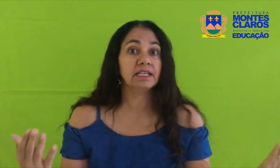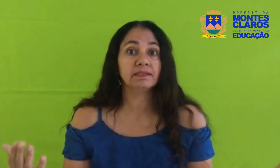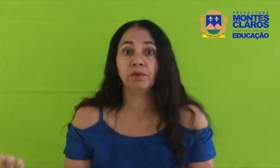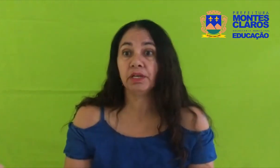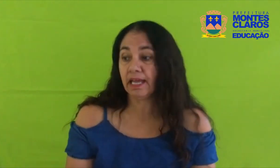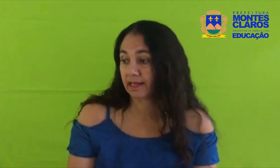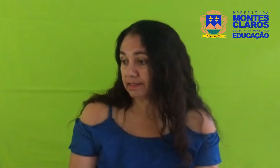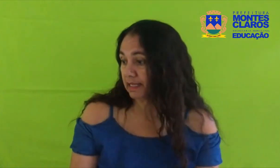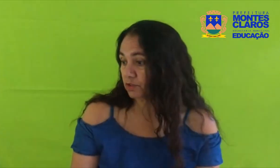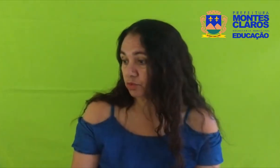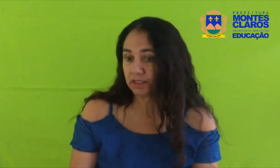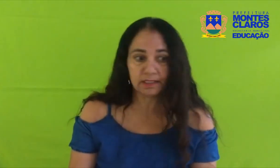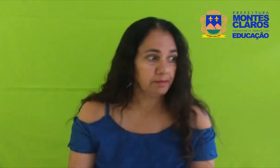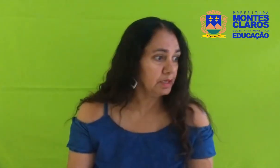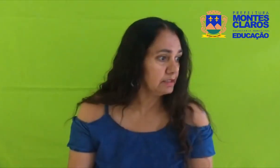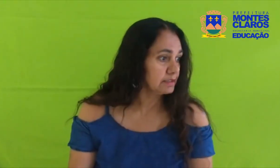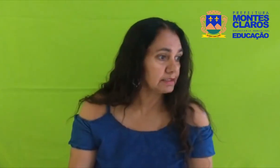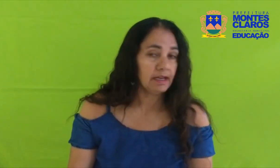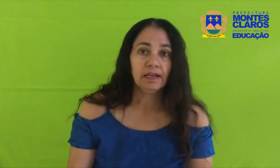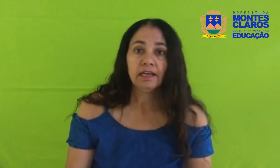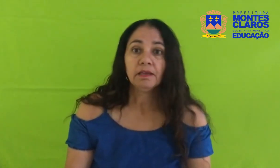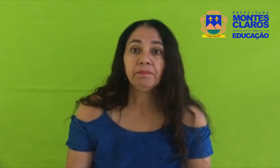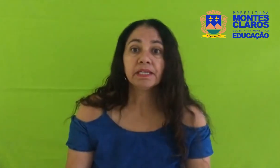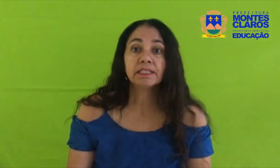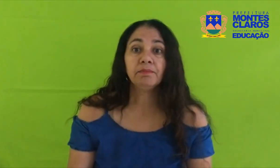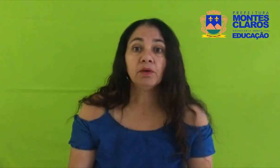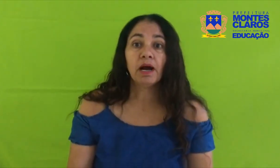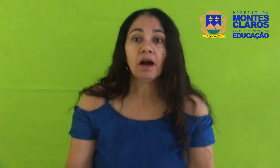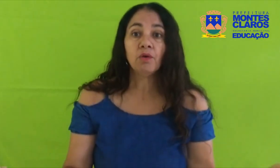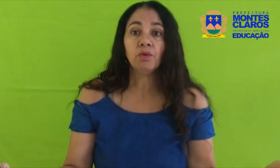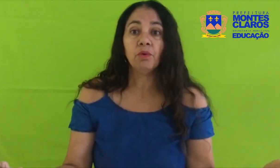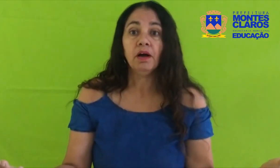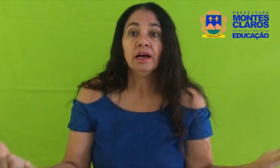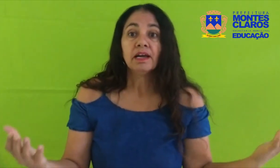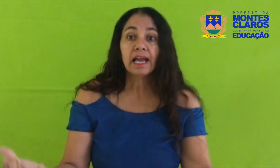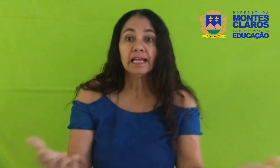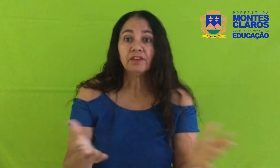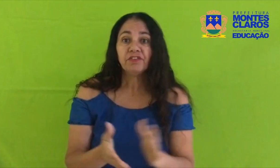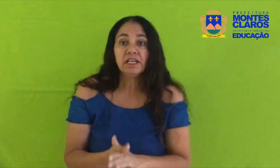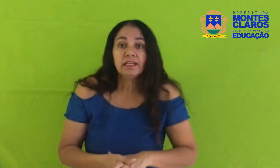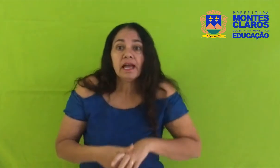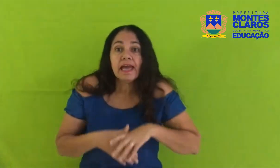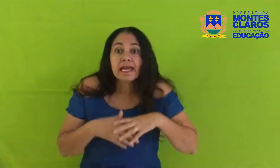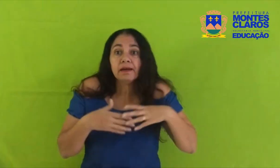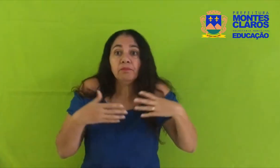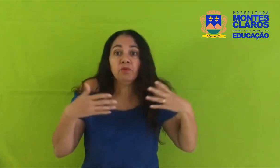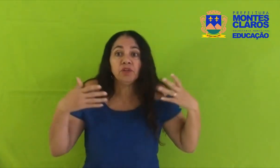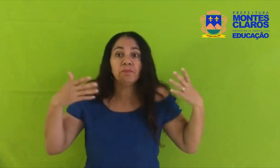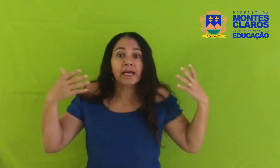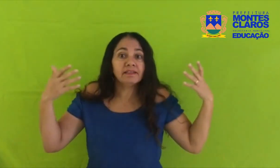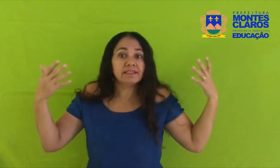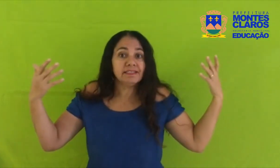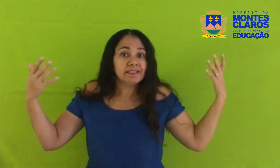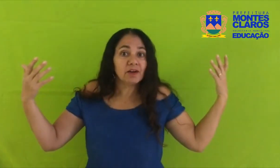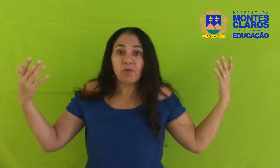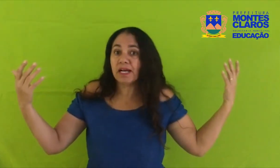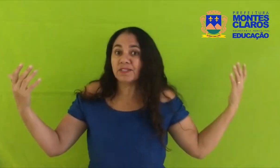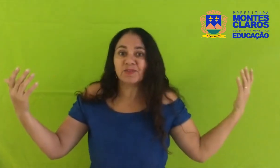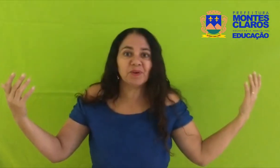as bonecas das suas irmãs Percebeu algo Cada filhinha era muito parecida com a sua